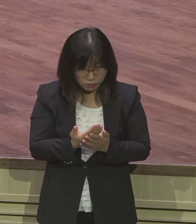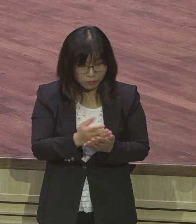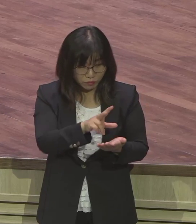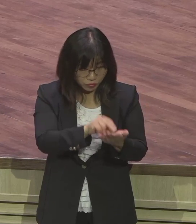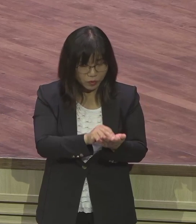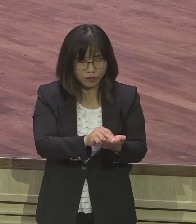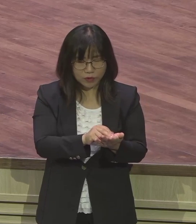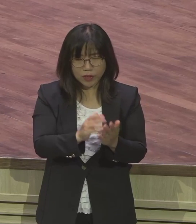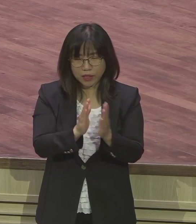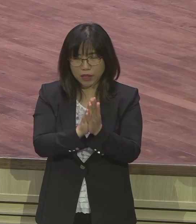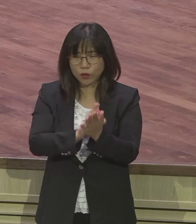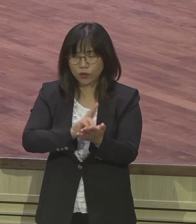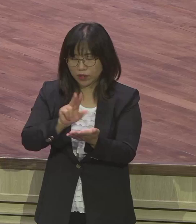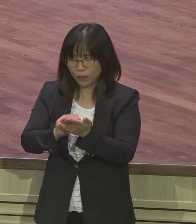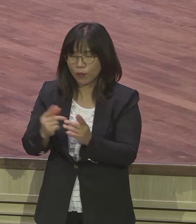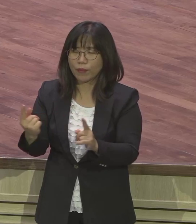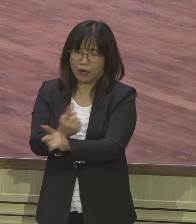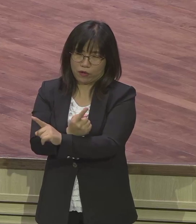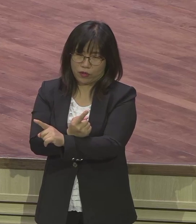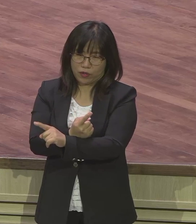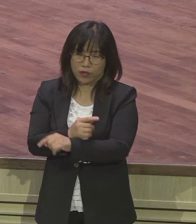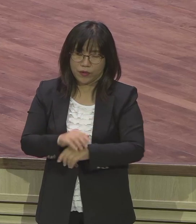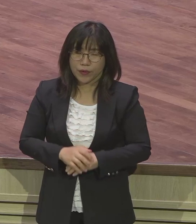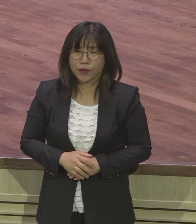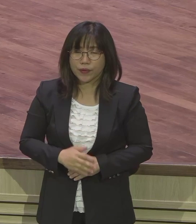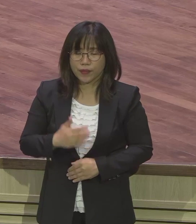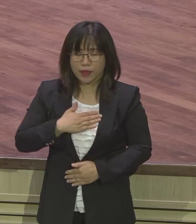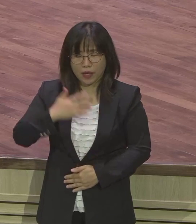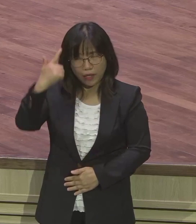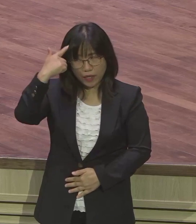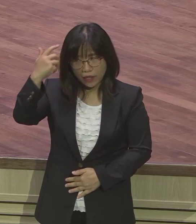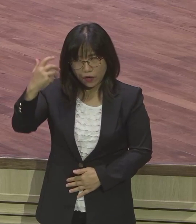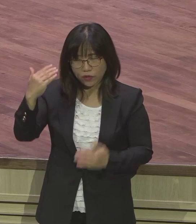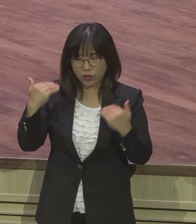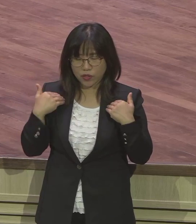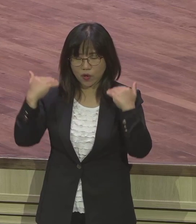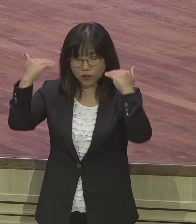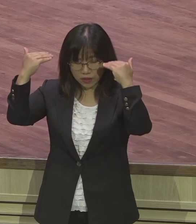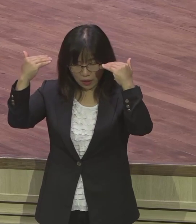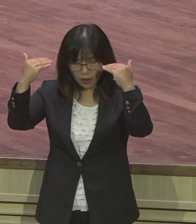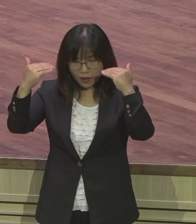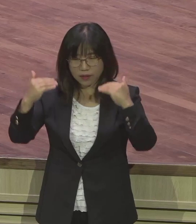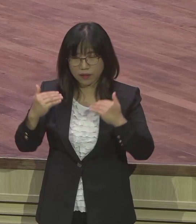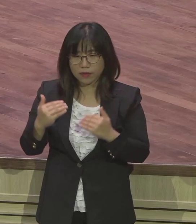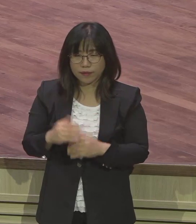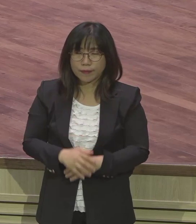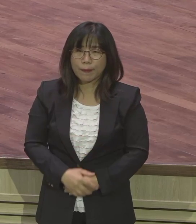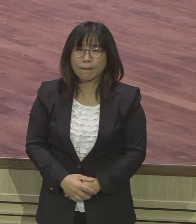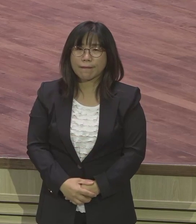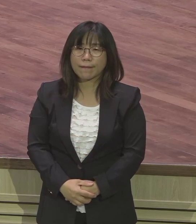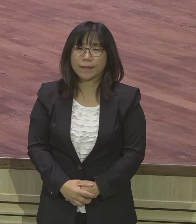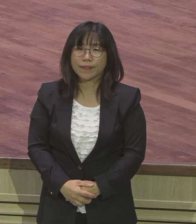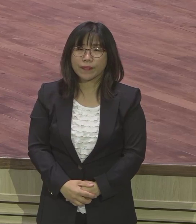나의 영적 성장을 이루는 발판으로 삼아야 돼요 그래서 영계 모든 성들은 어떤 상황 속에서도